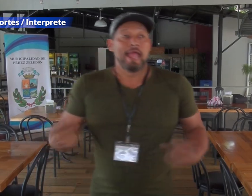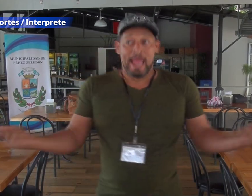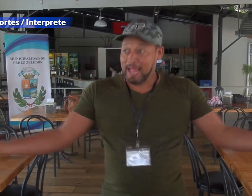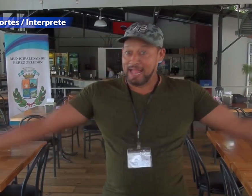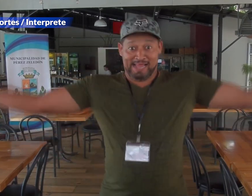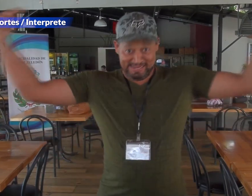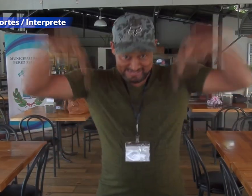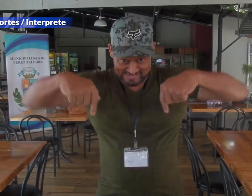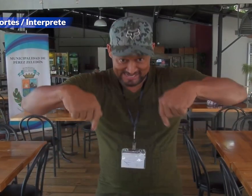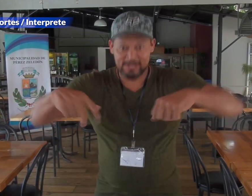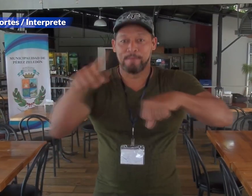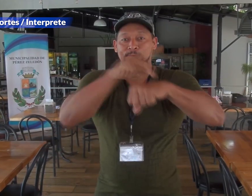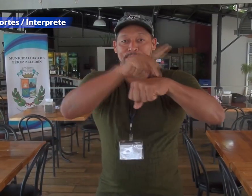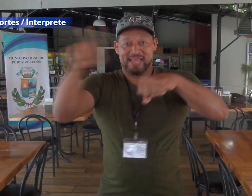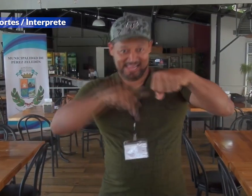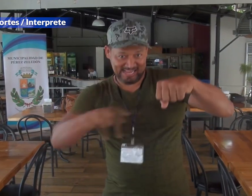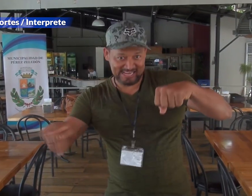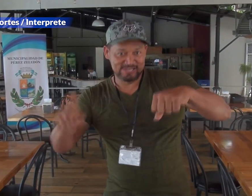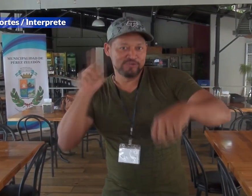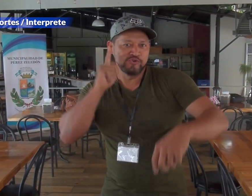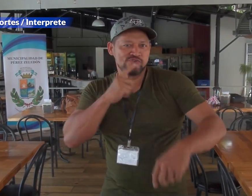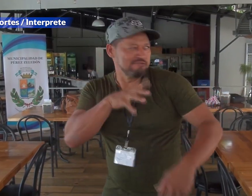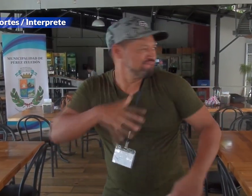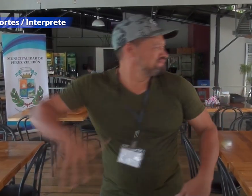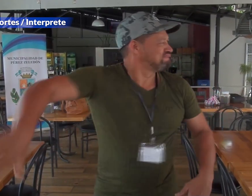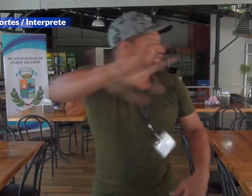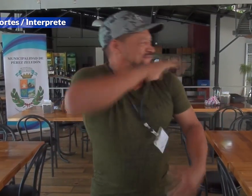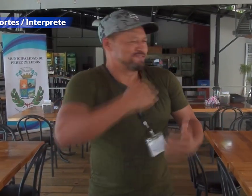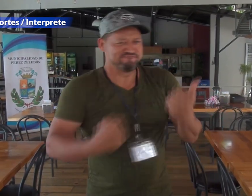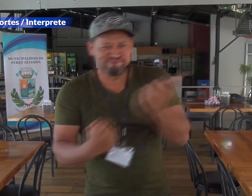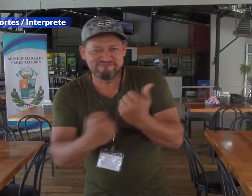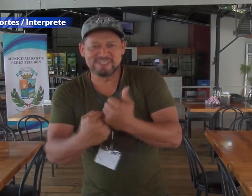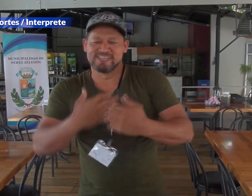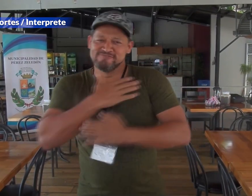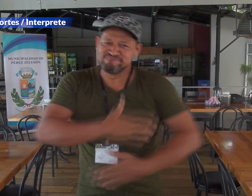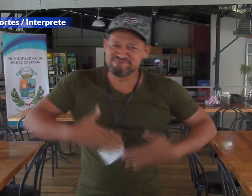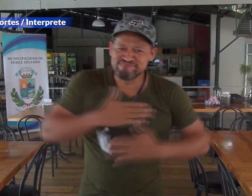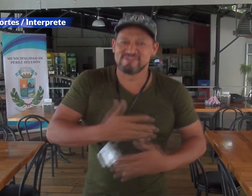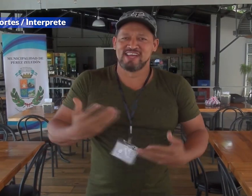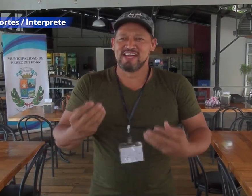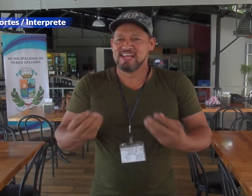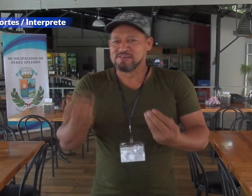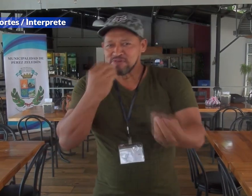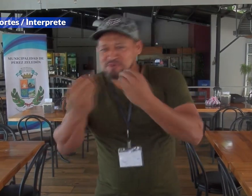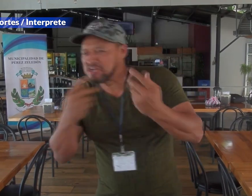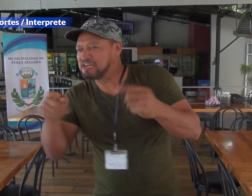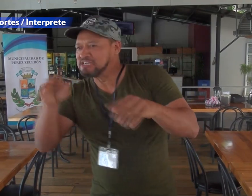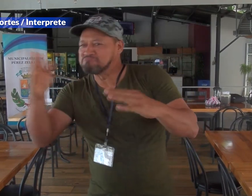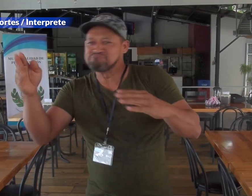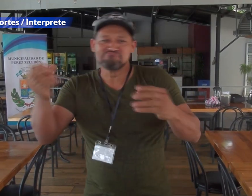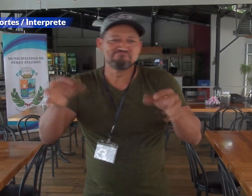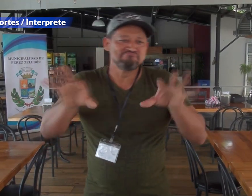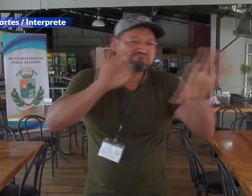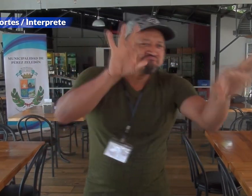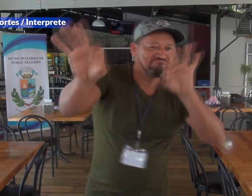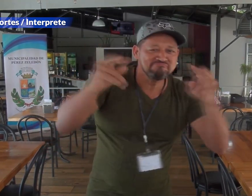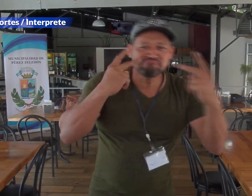Muy buen, muy bien. Estamos acá en Pérez Celedón. Hay muchísimas personas sordas, las estamos apoyando. Tenemos ventas de